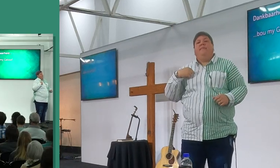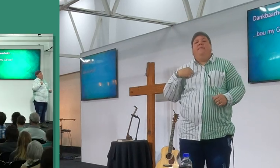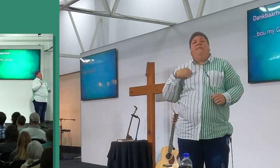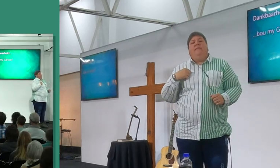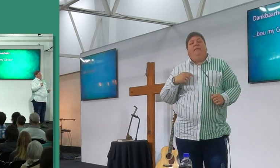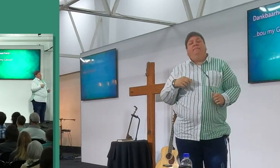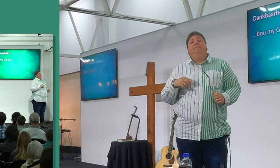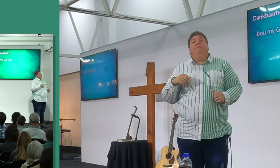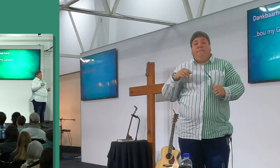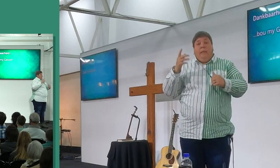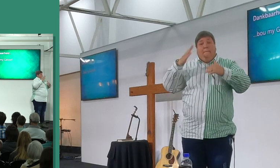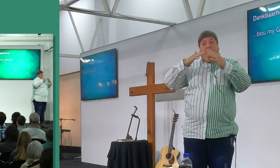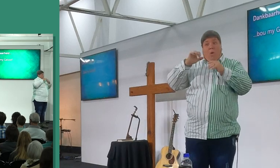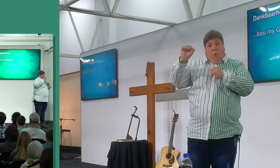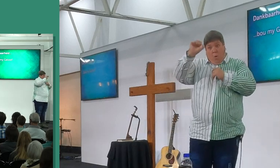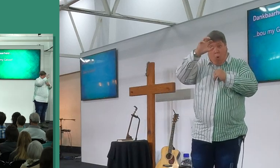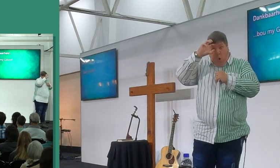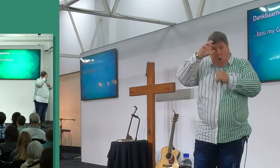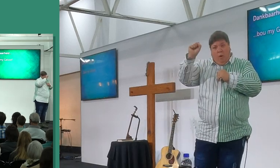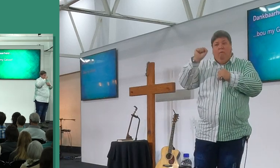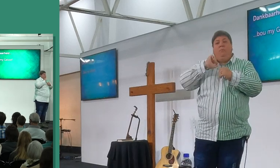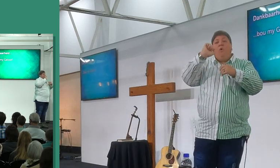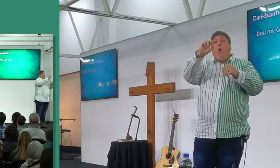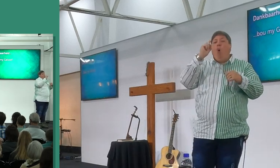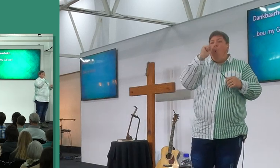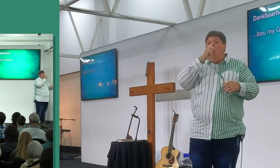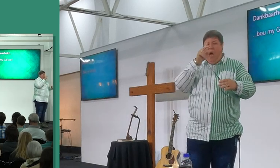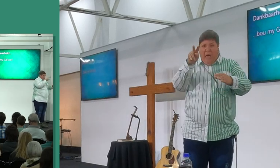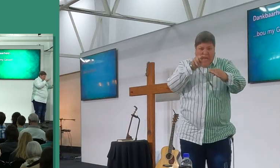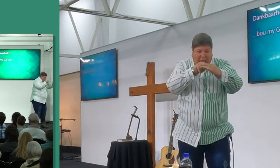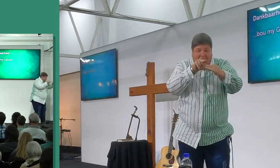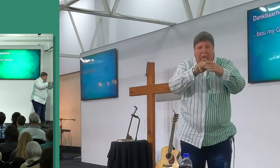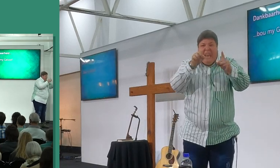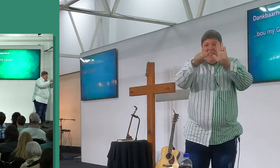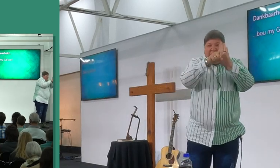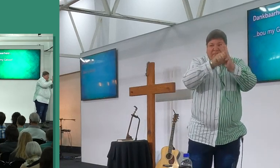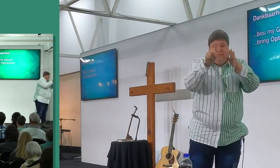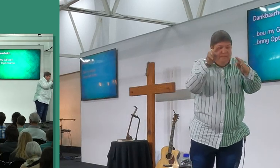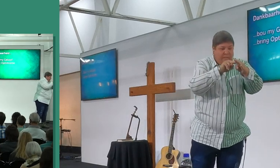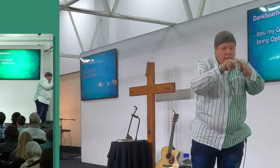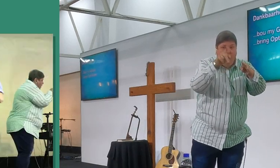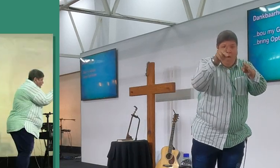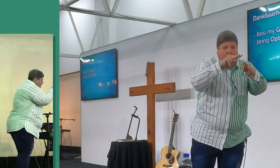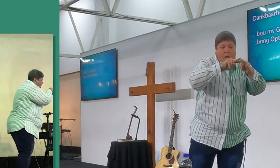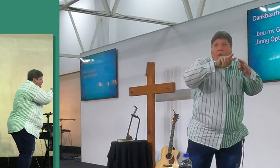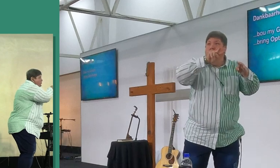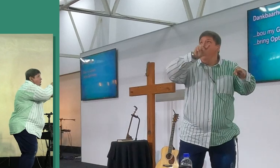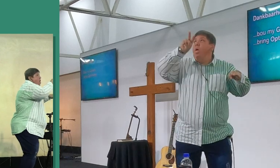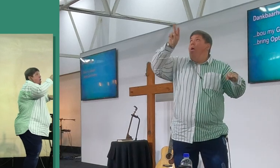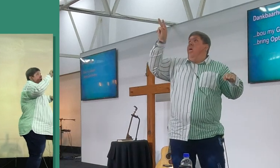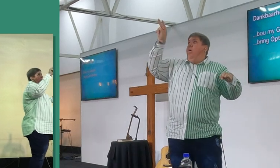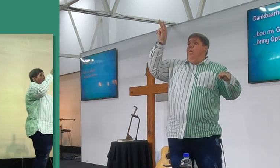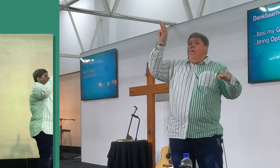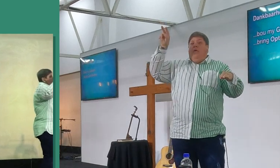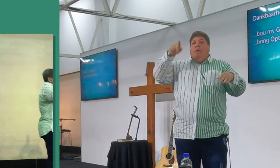Amen, oké, so, dit bouw jou geloof, want dit haal jou oe van die omstandighere af, en dit sit jou oe op die herre Jesus, oké, dit bring optimisme, want weet